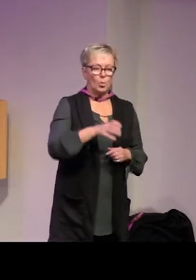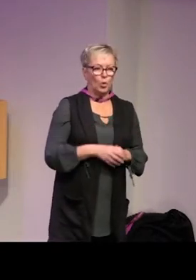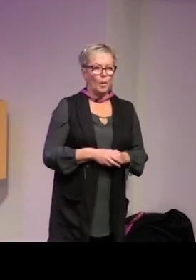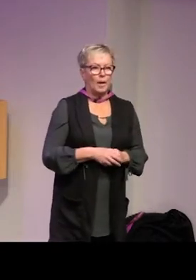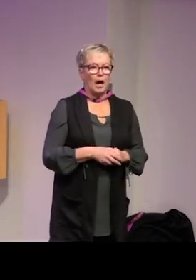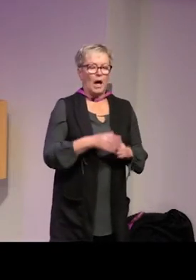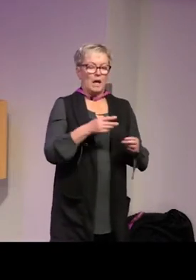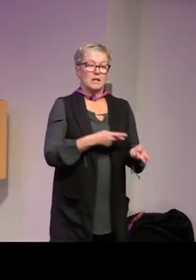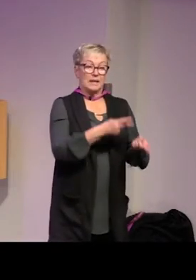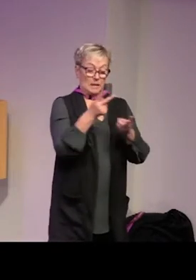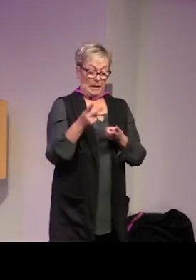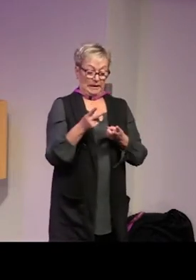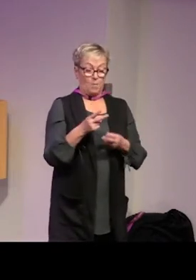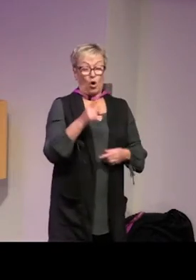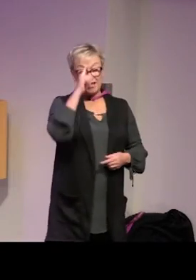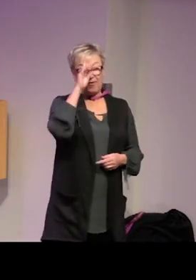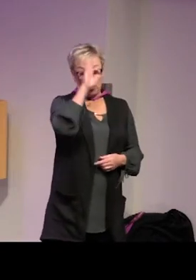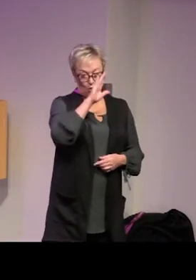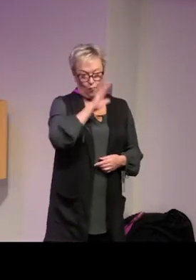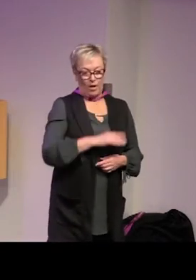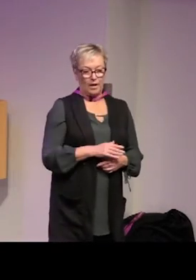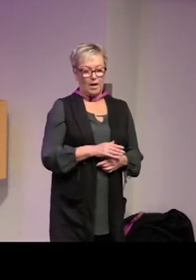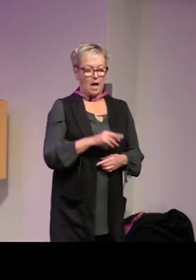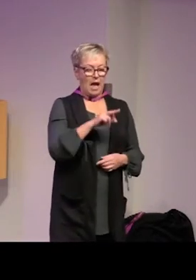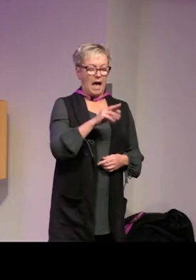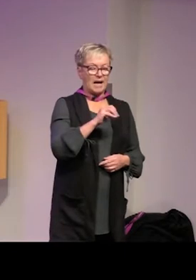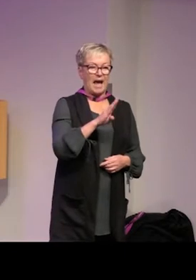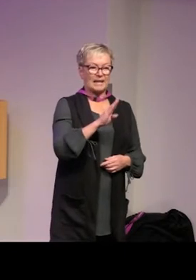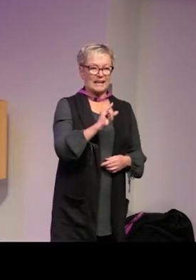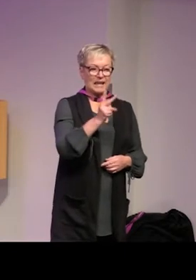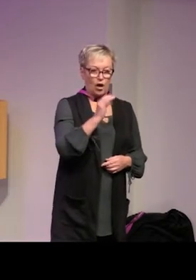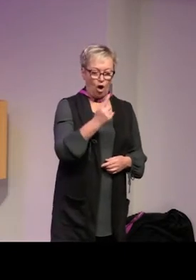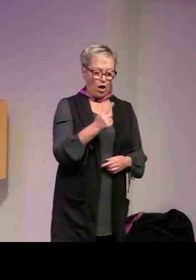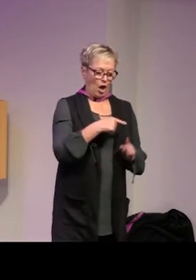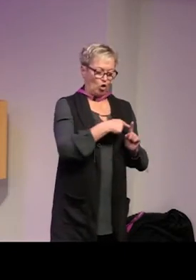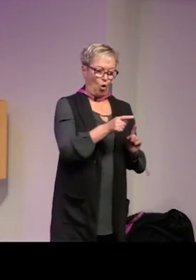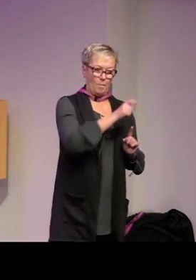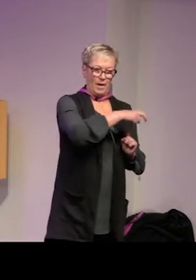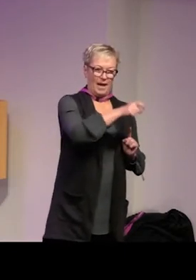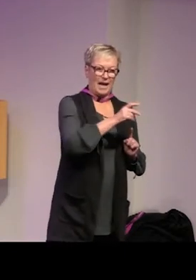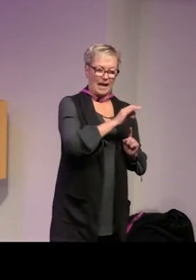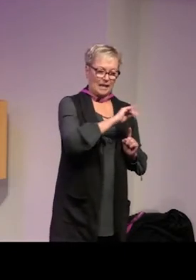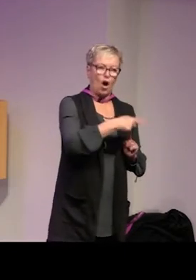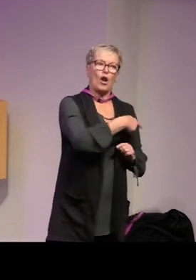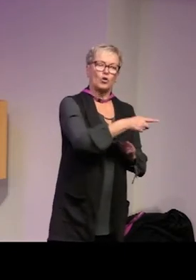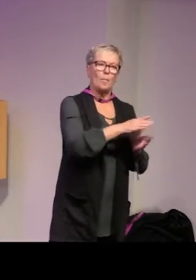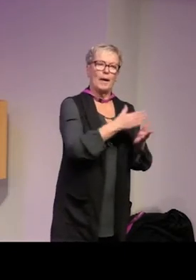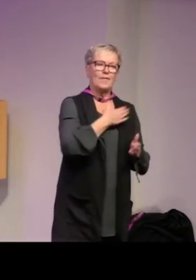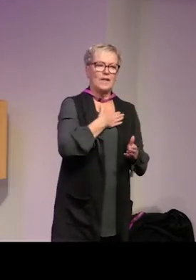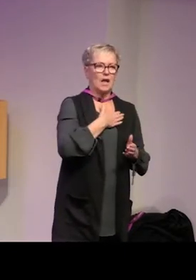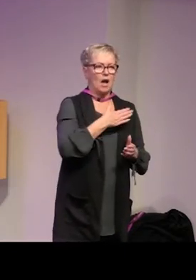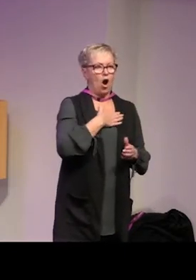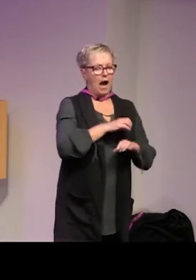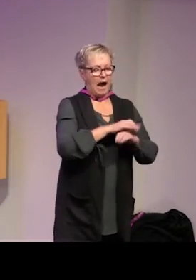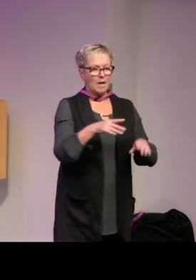inom liberal demokratisk politisk filosofi var ju radikal de radikala var de som